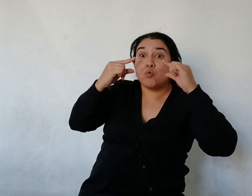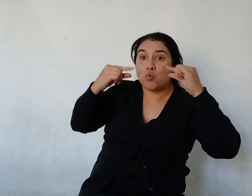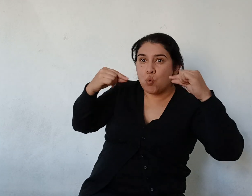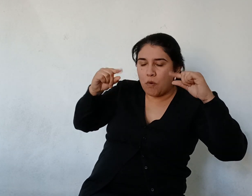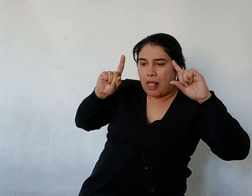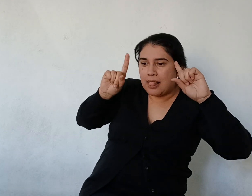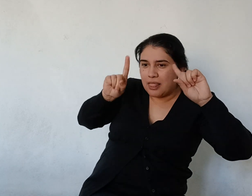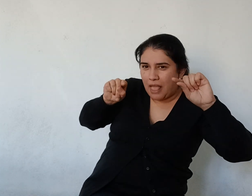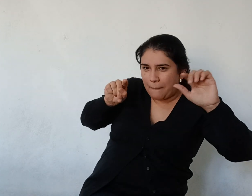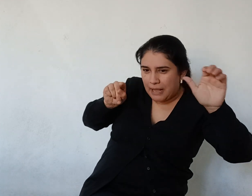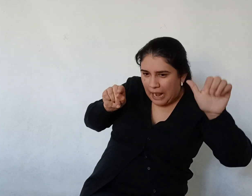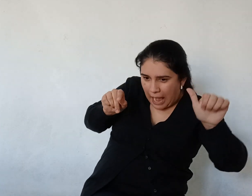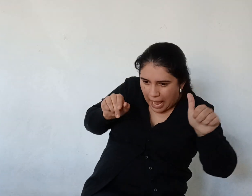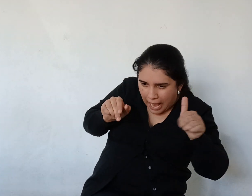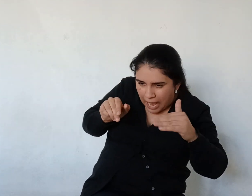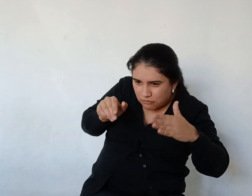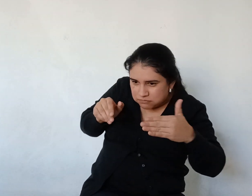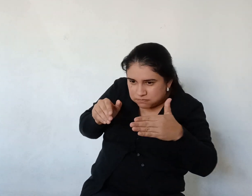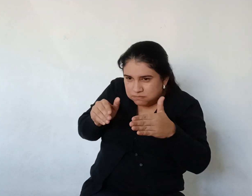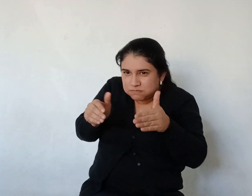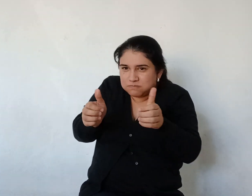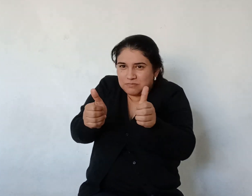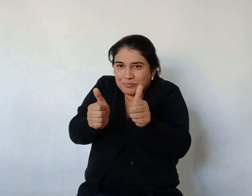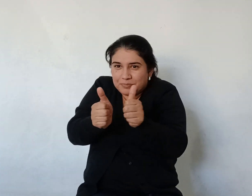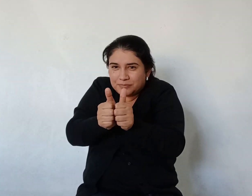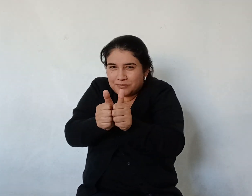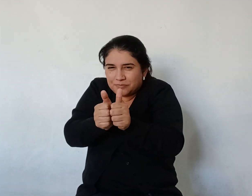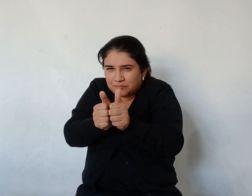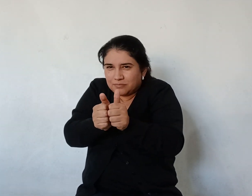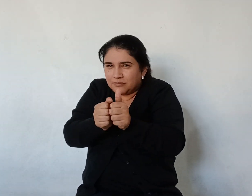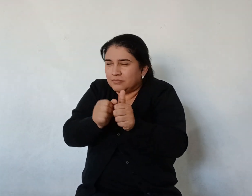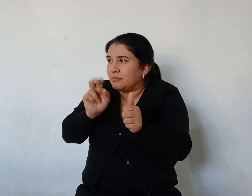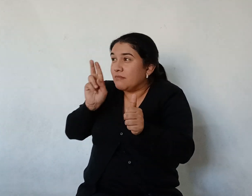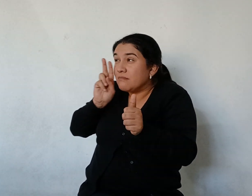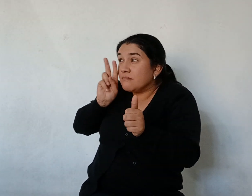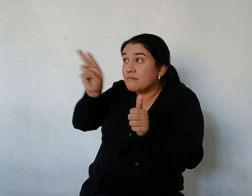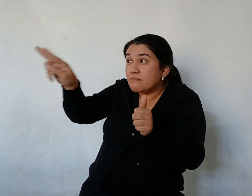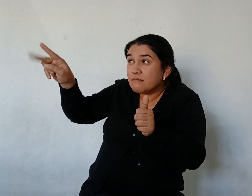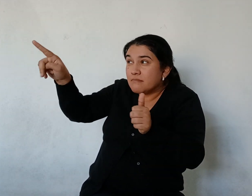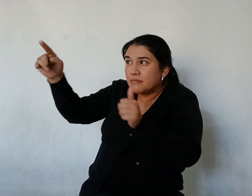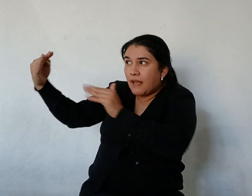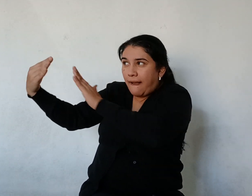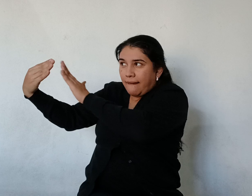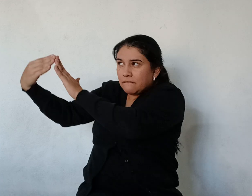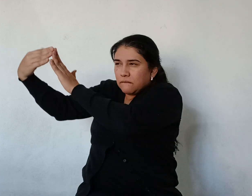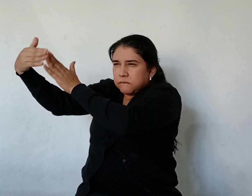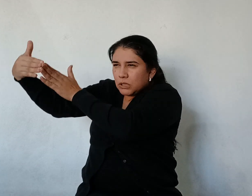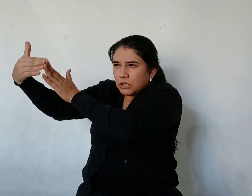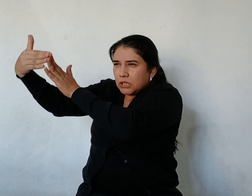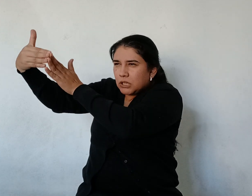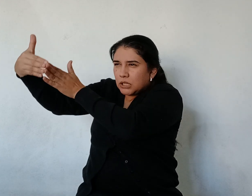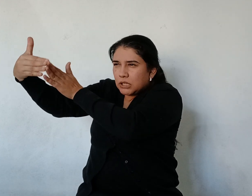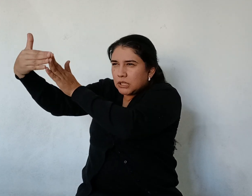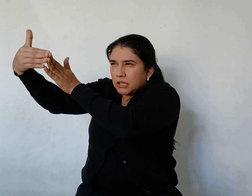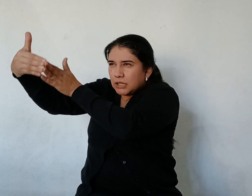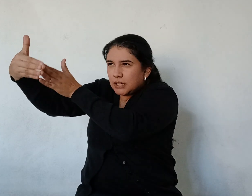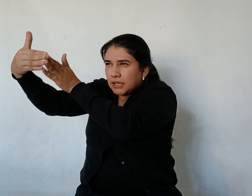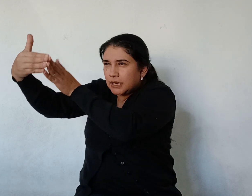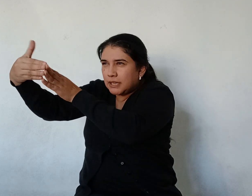De repente El buque de guerra Se llenó de humo Y lanzó El primer cañonazo Contra el dique La granada Reventó justo En el